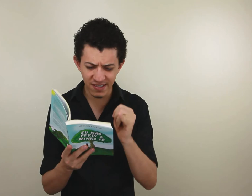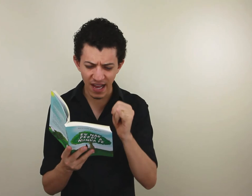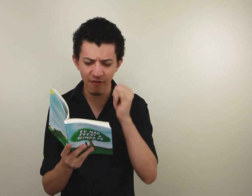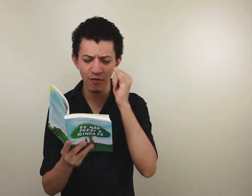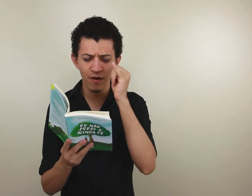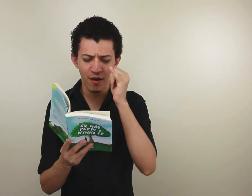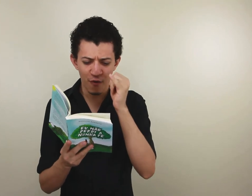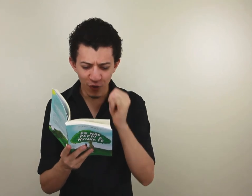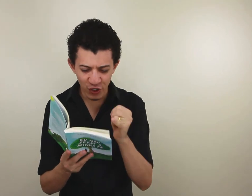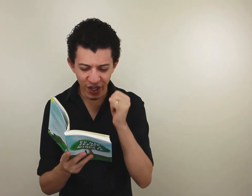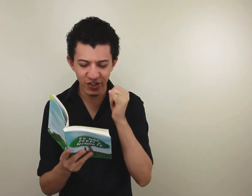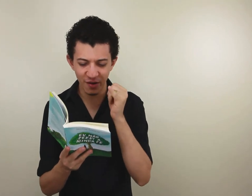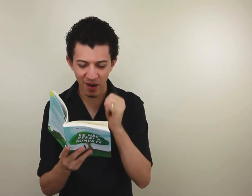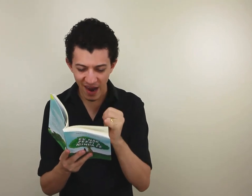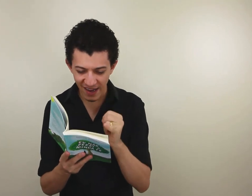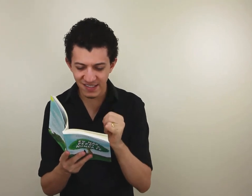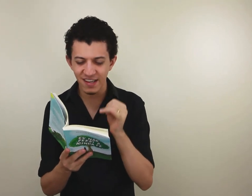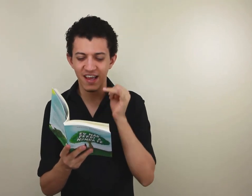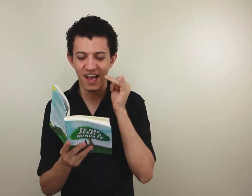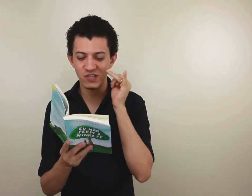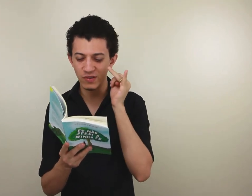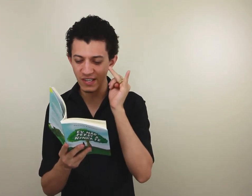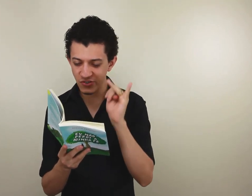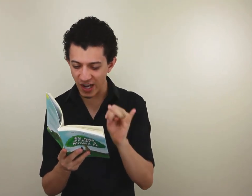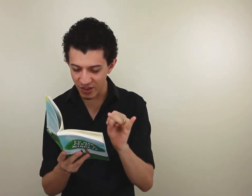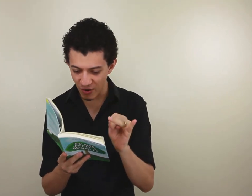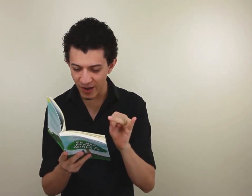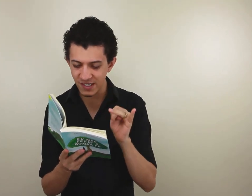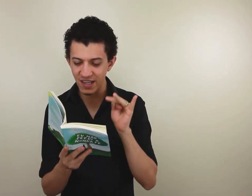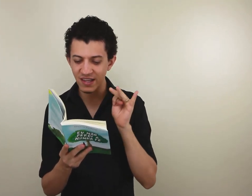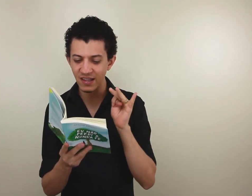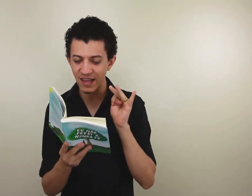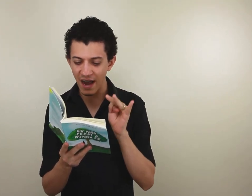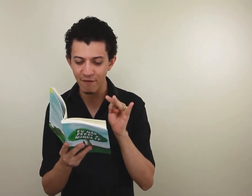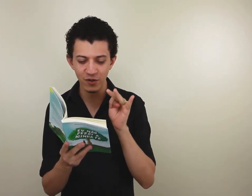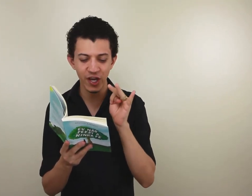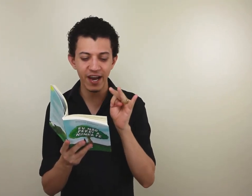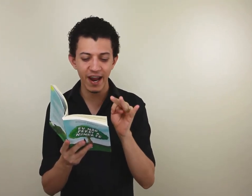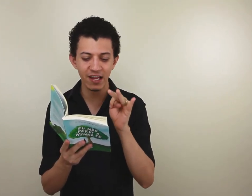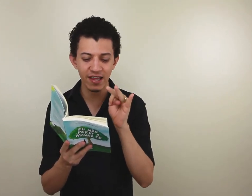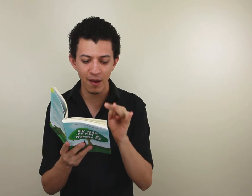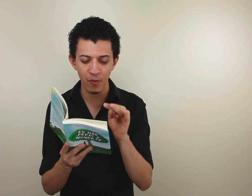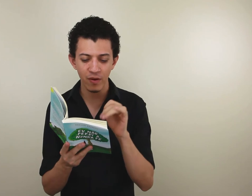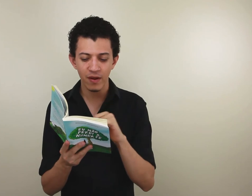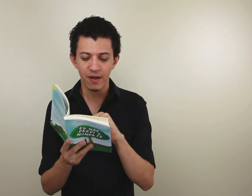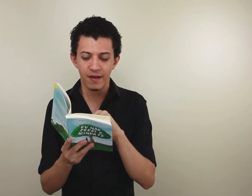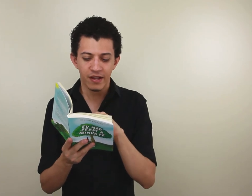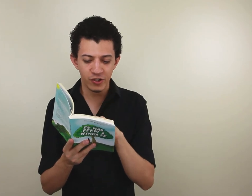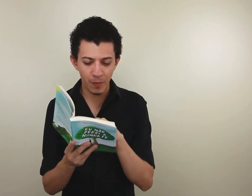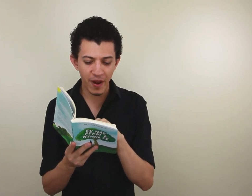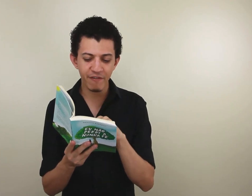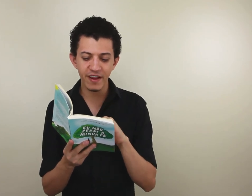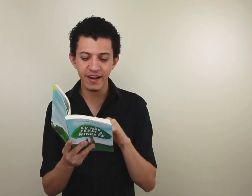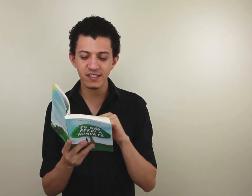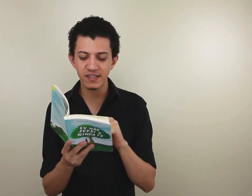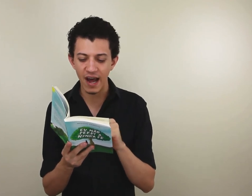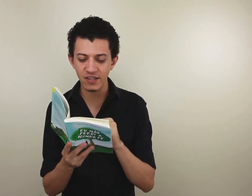Precisavam fugir de animais, esconder-se de ladrões e tentavam chegar a tempo de prevenir a cidade